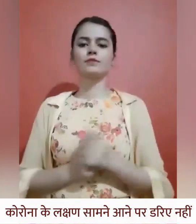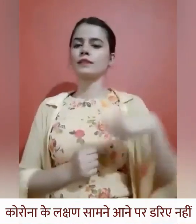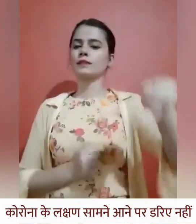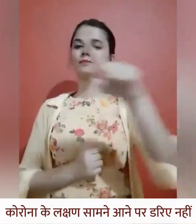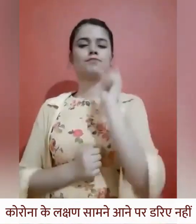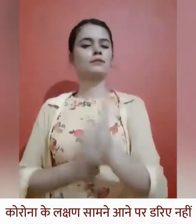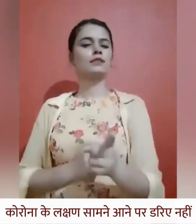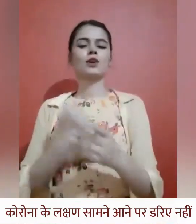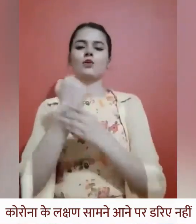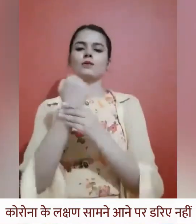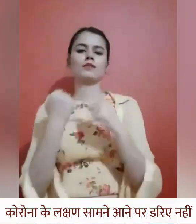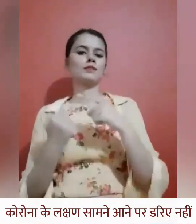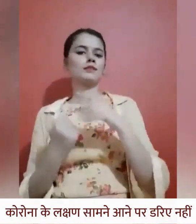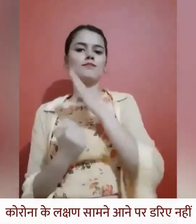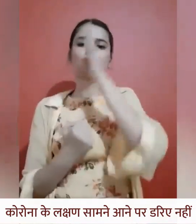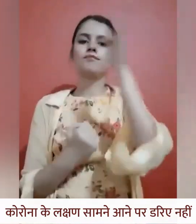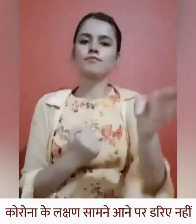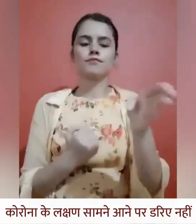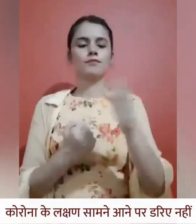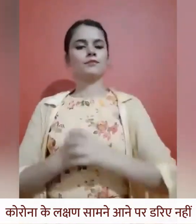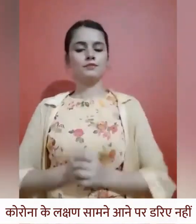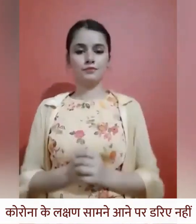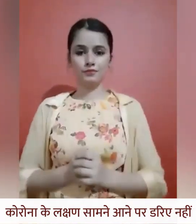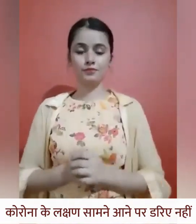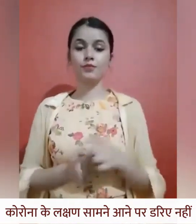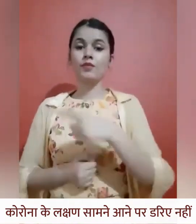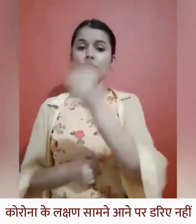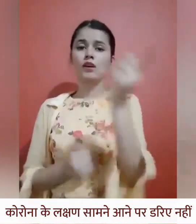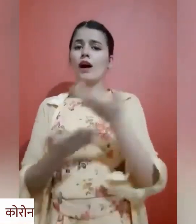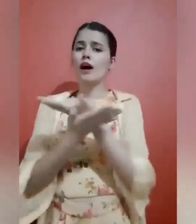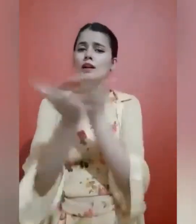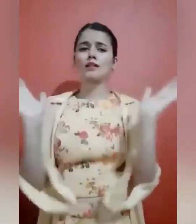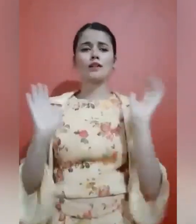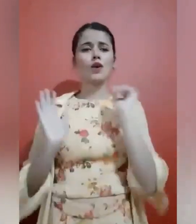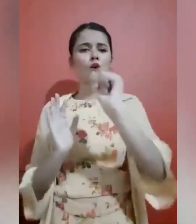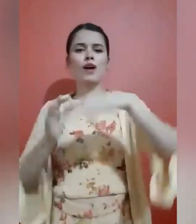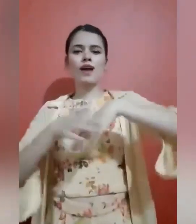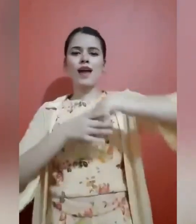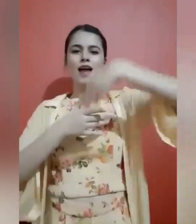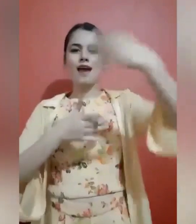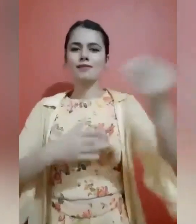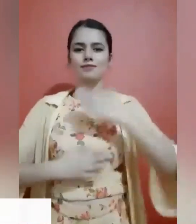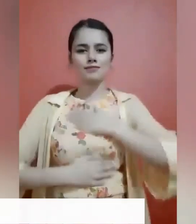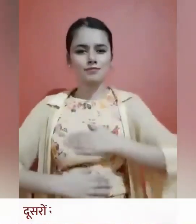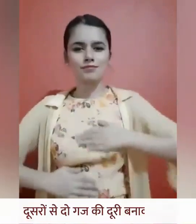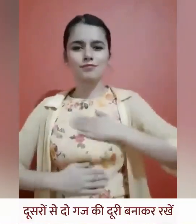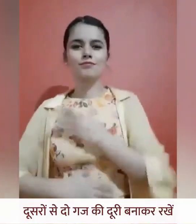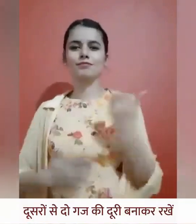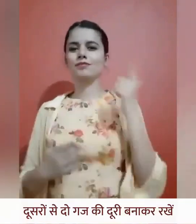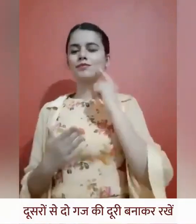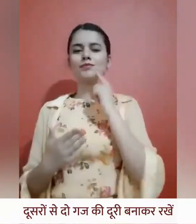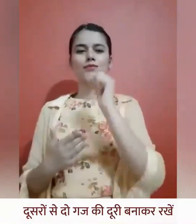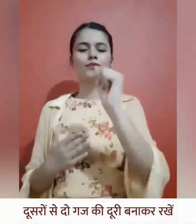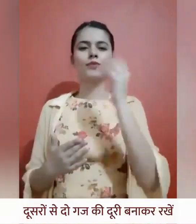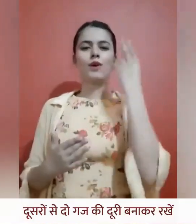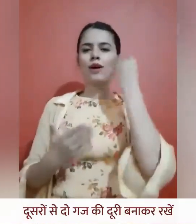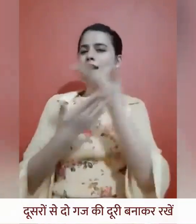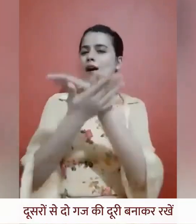आपको घबराना नहीं है तुरन डॉक्टर से संपर्क करना है आप यदि घर से बाहर जाते हैं